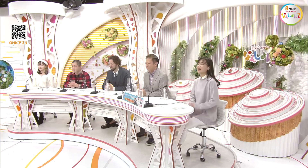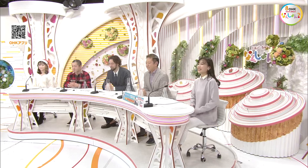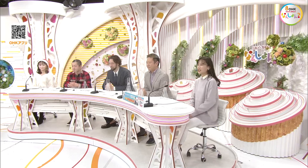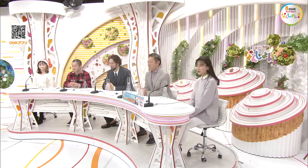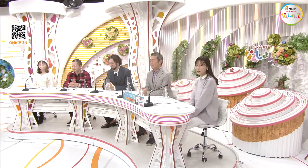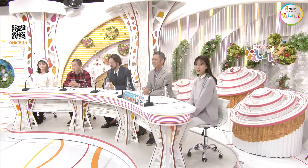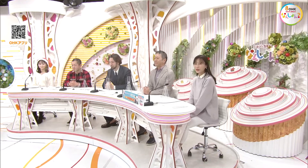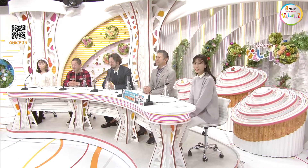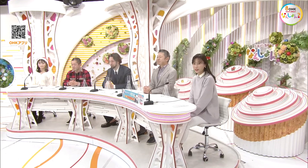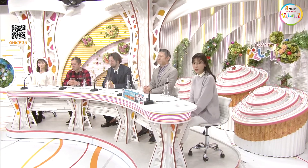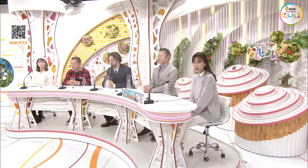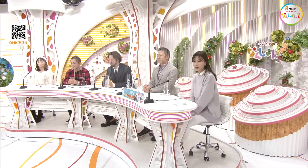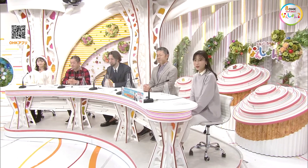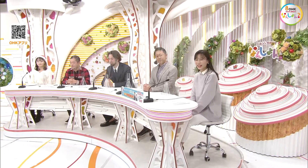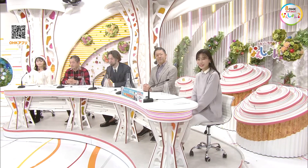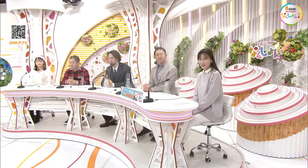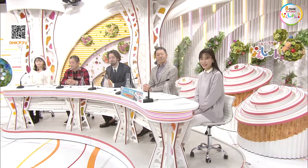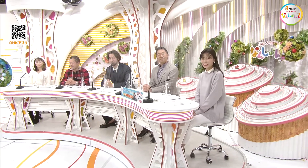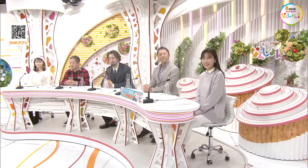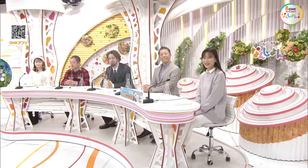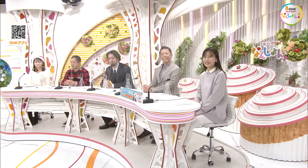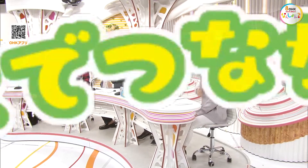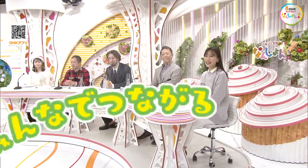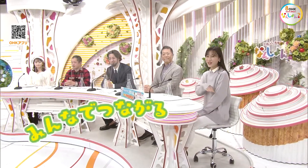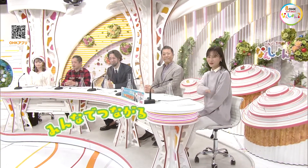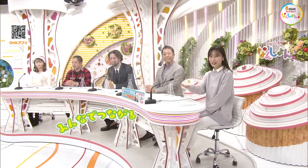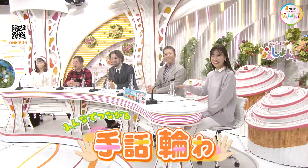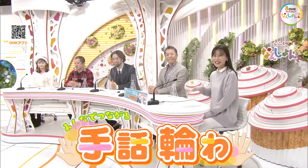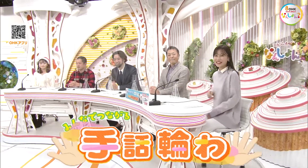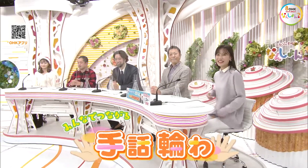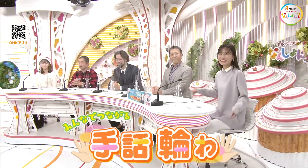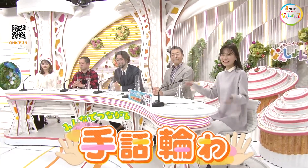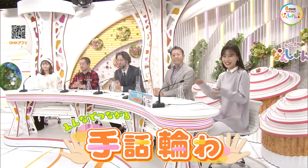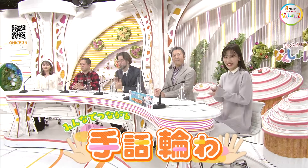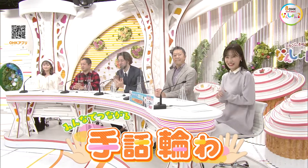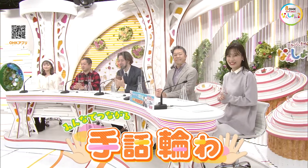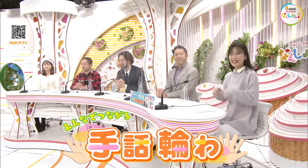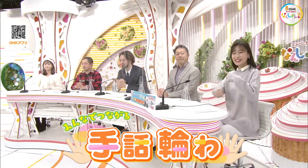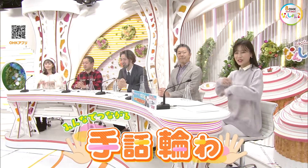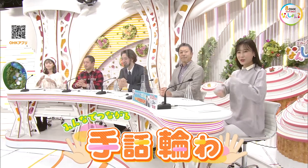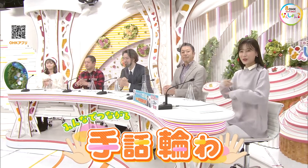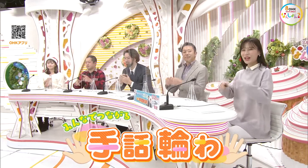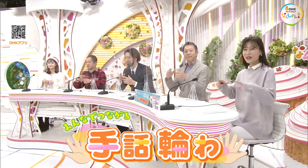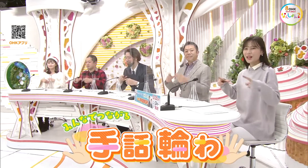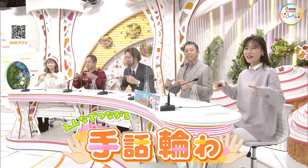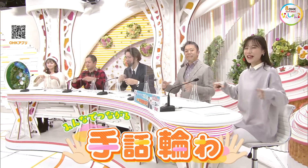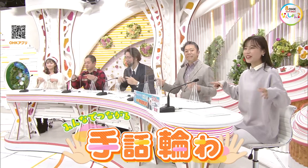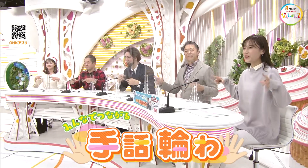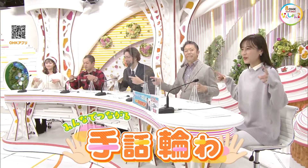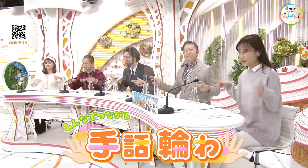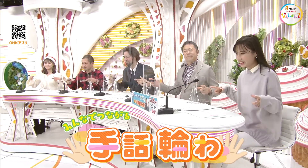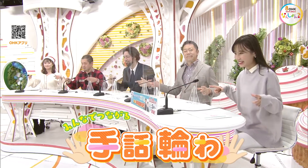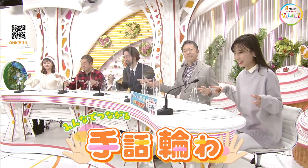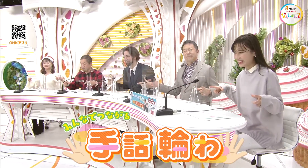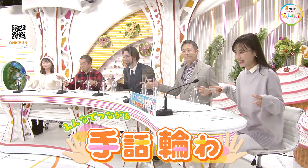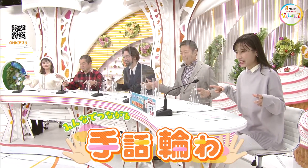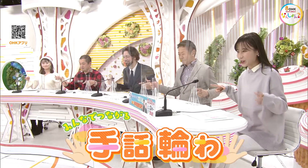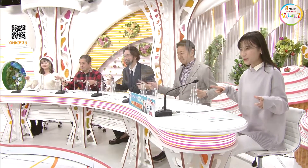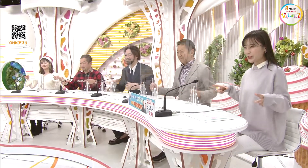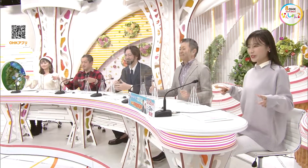手話を広くしてもらおうとナンションでスタートしたみんなでつながる手話はわーのコーナーです今日も一緒に